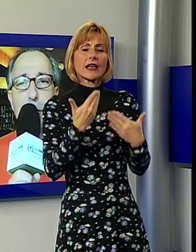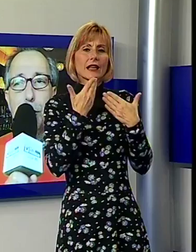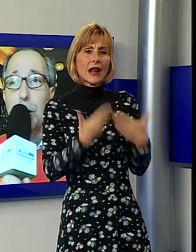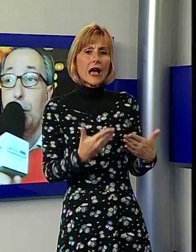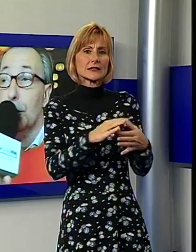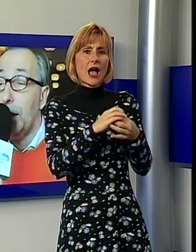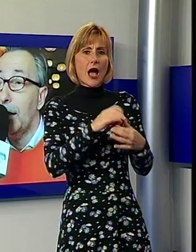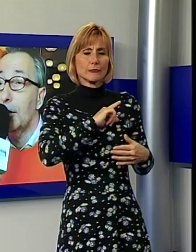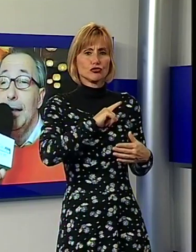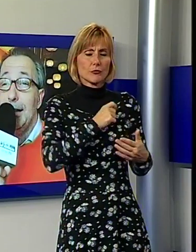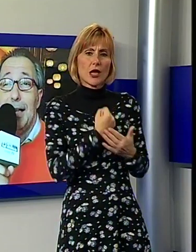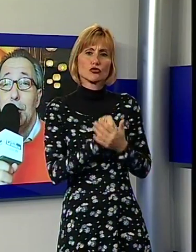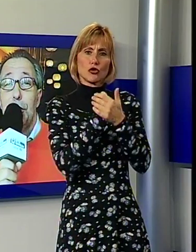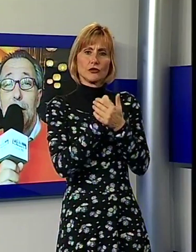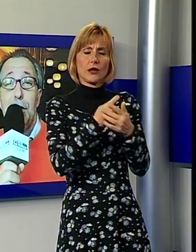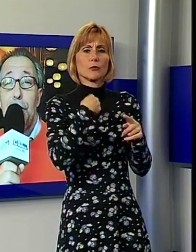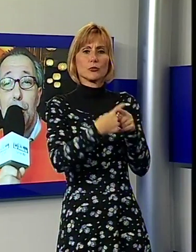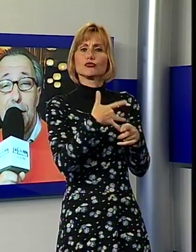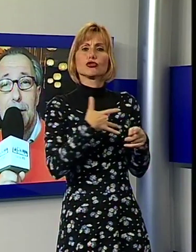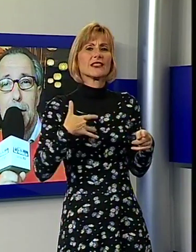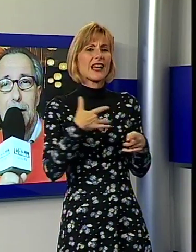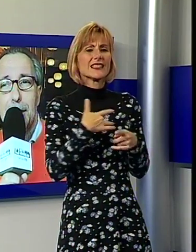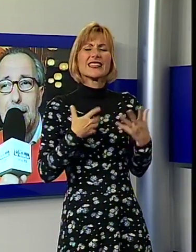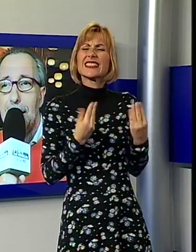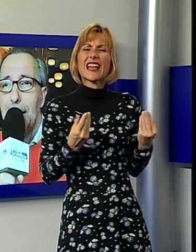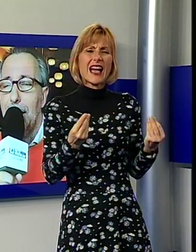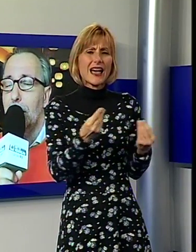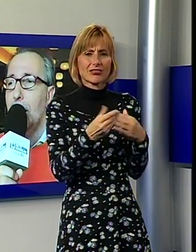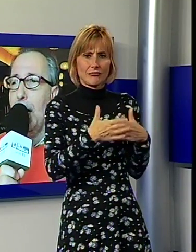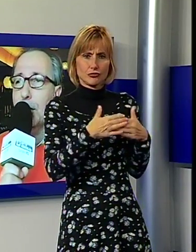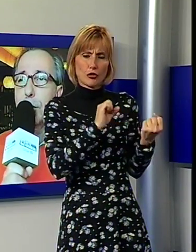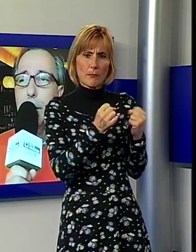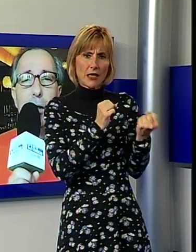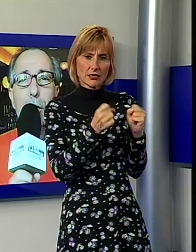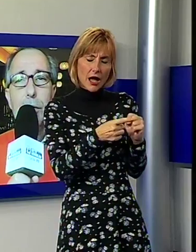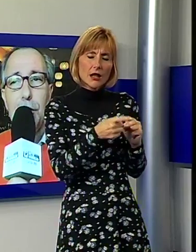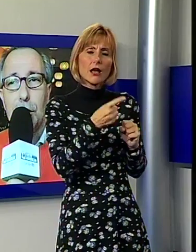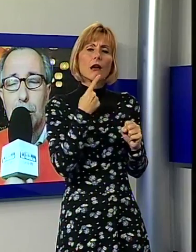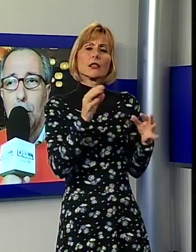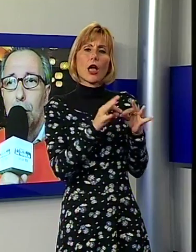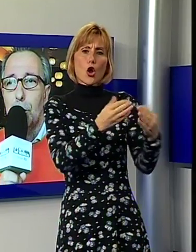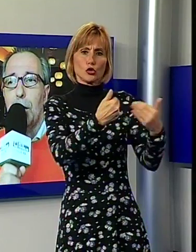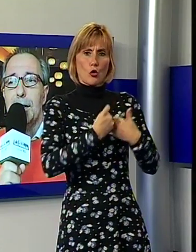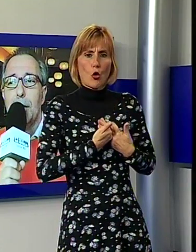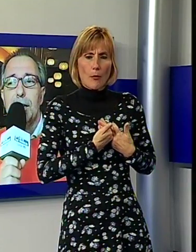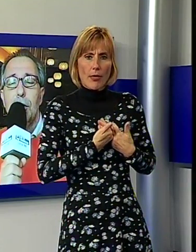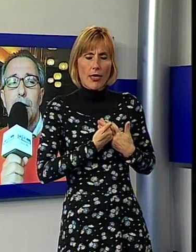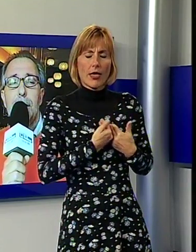sostenuto e che mi sostengono, i tanti cittadini vicinissimi a questa battaglia che hanno assolutamente condiviso tutte queste questioni.